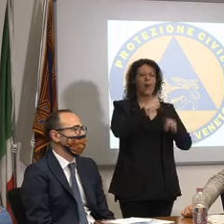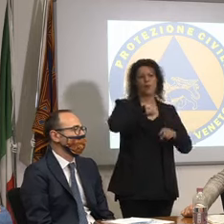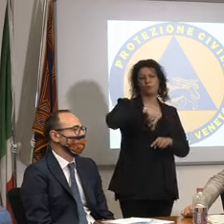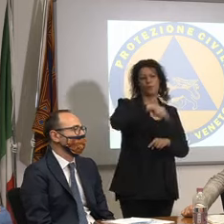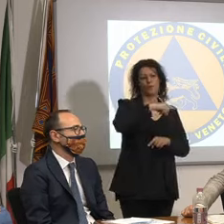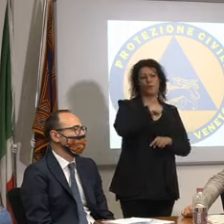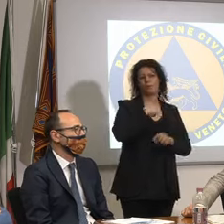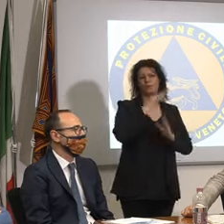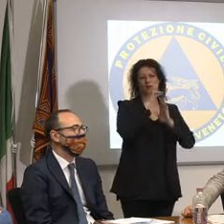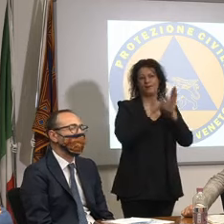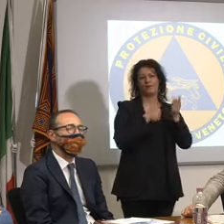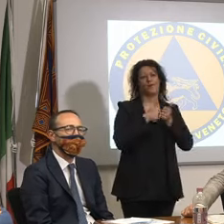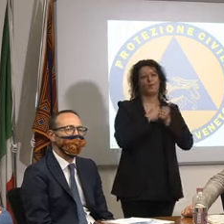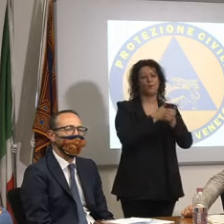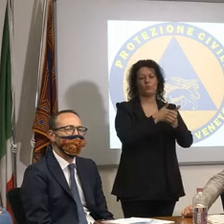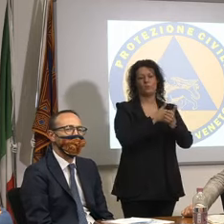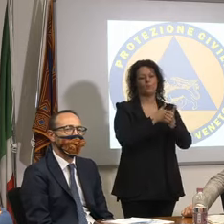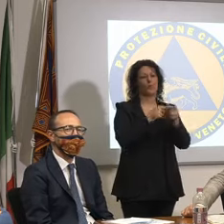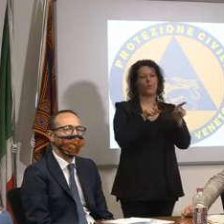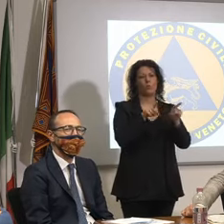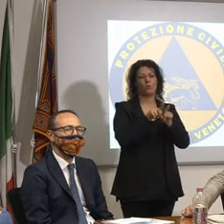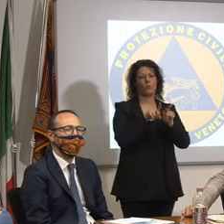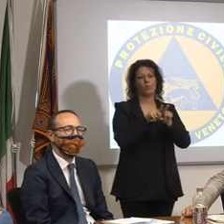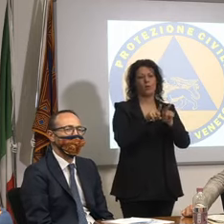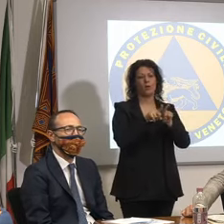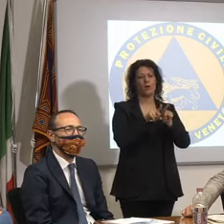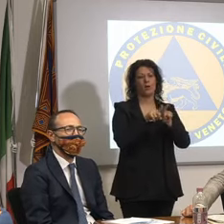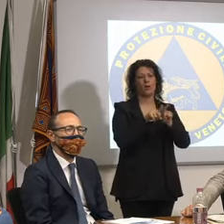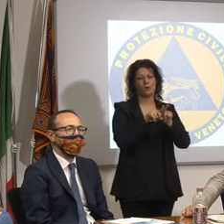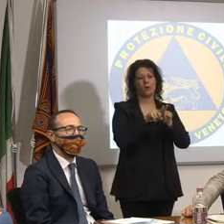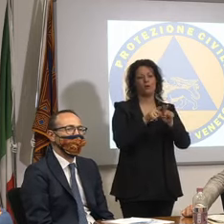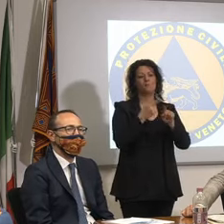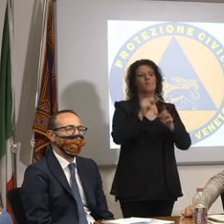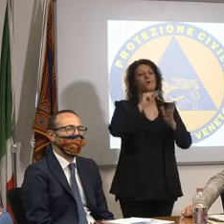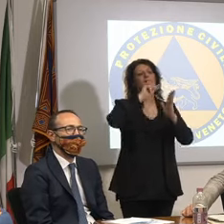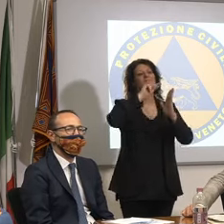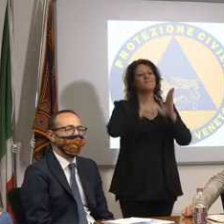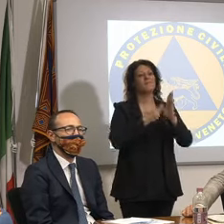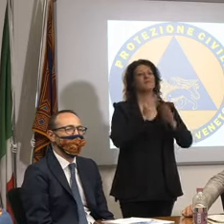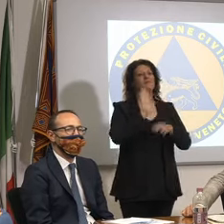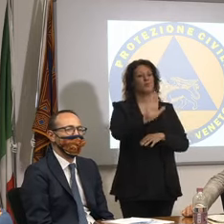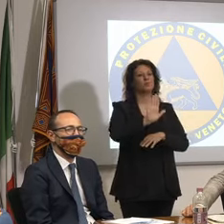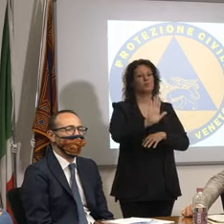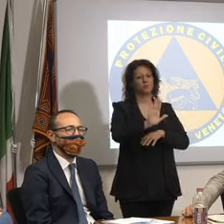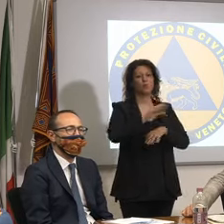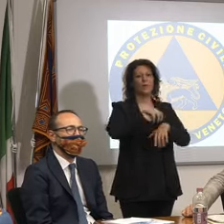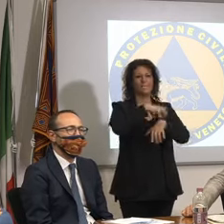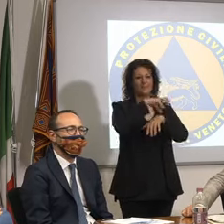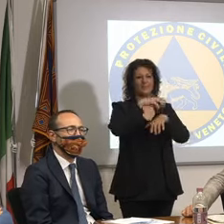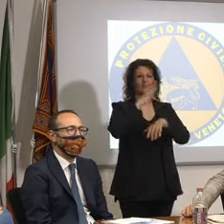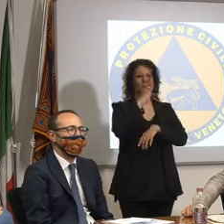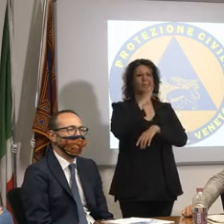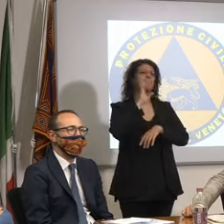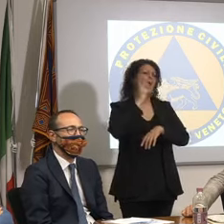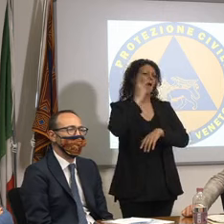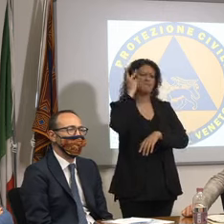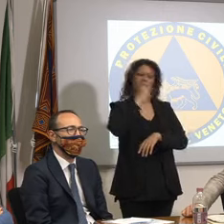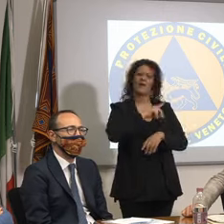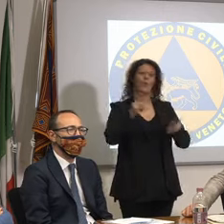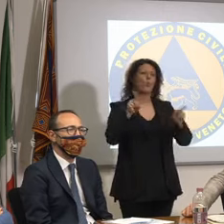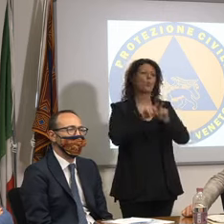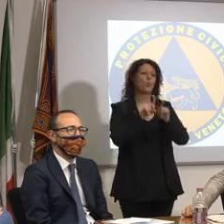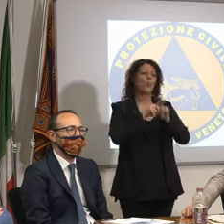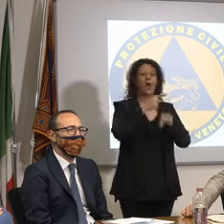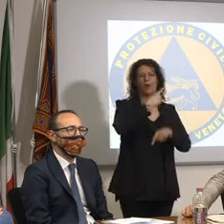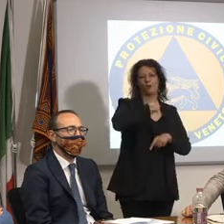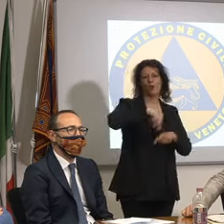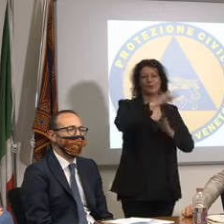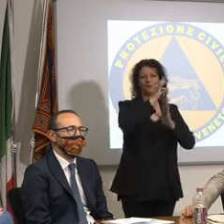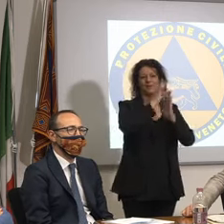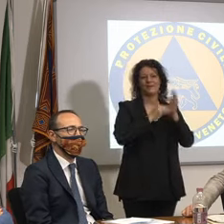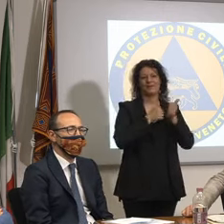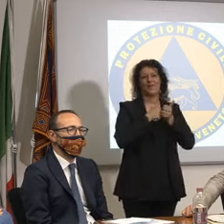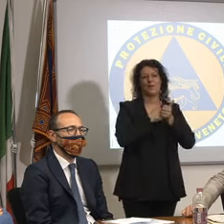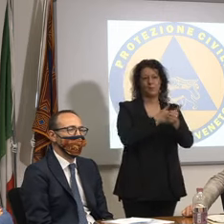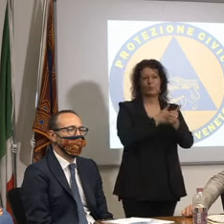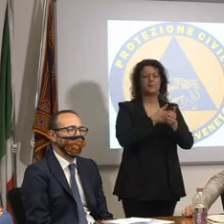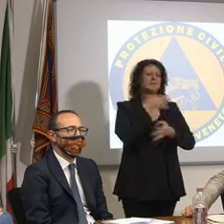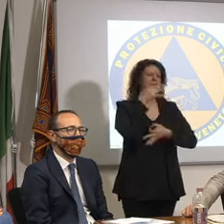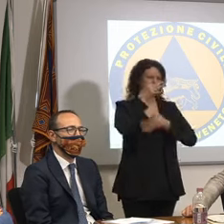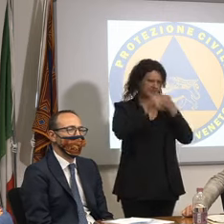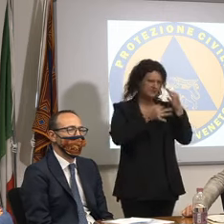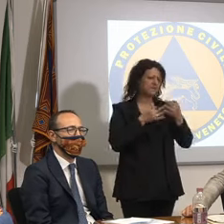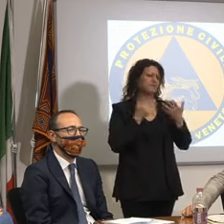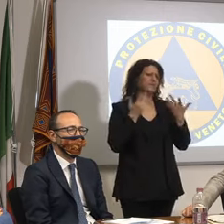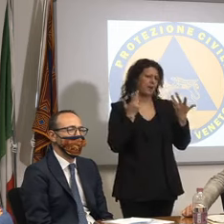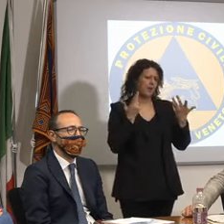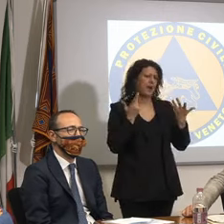nostra nel senso che cambia il firmatario ma è esattamente in linea con quella nostra per cui direi che ci siamo e quindi